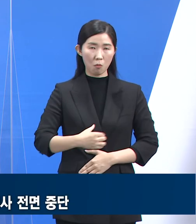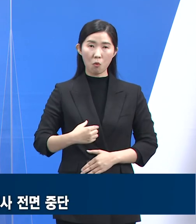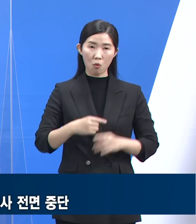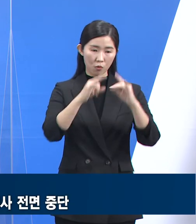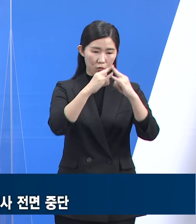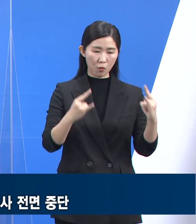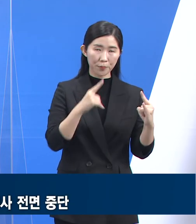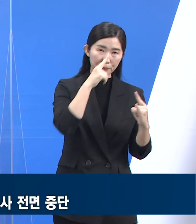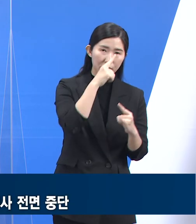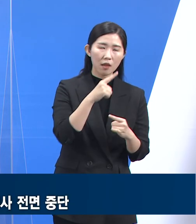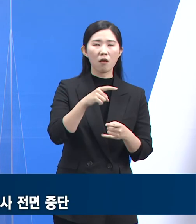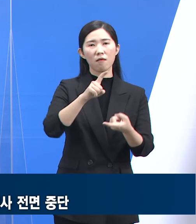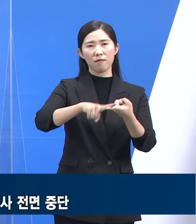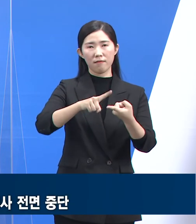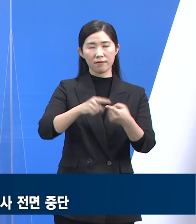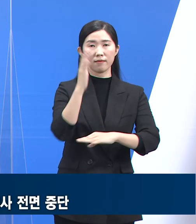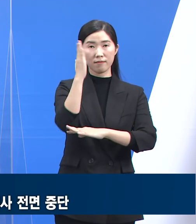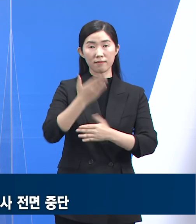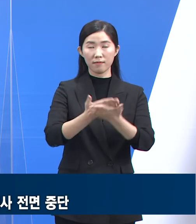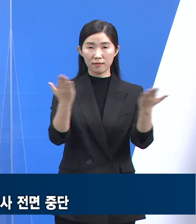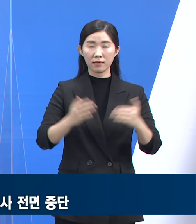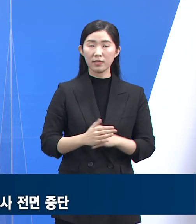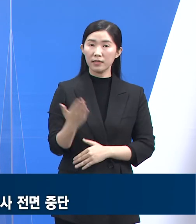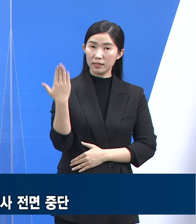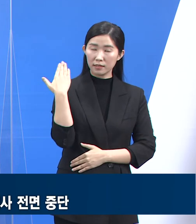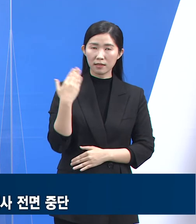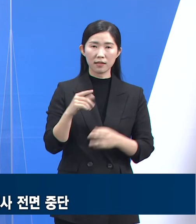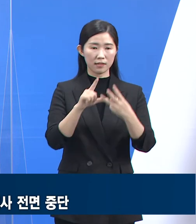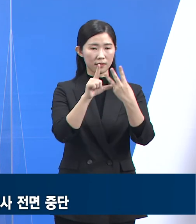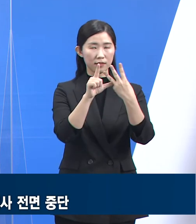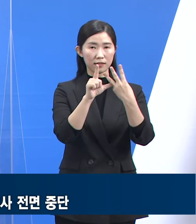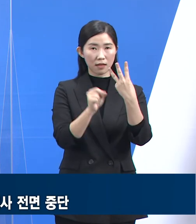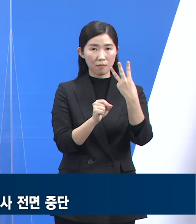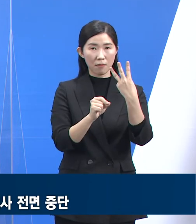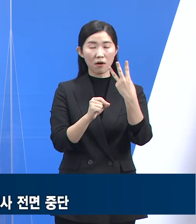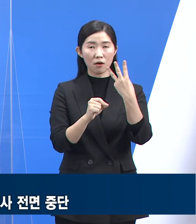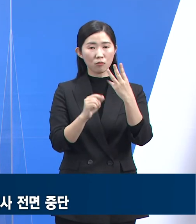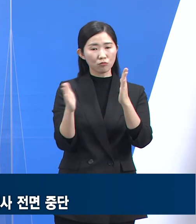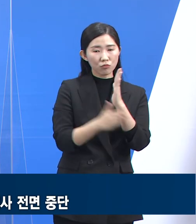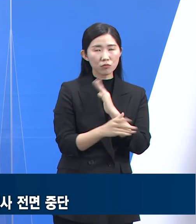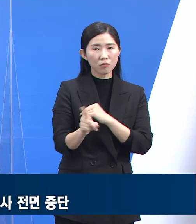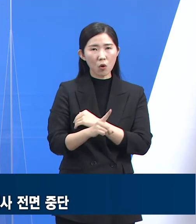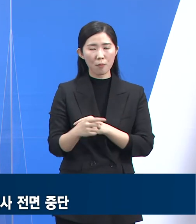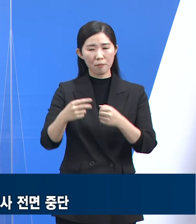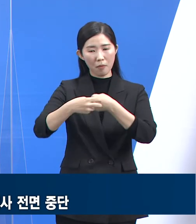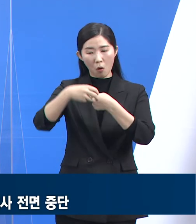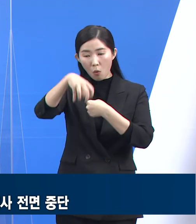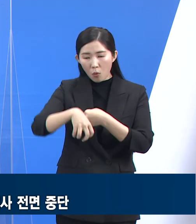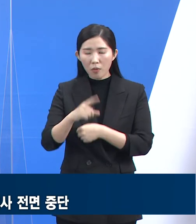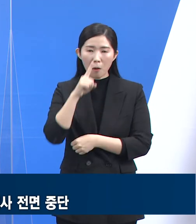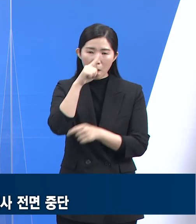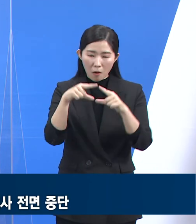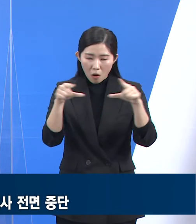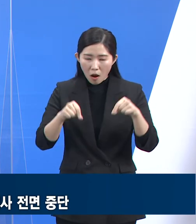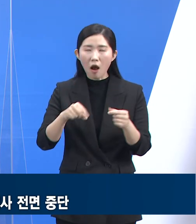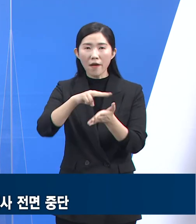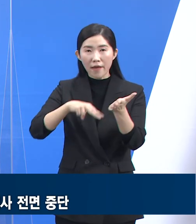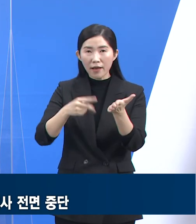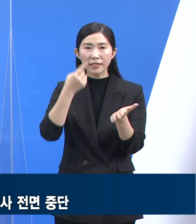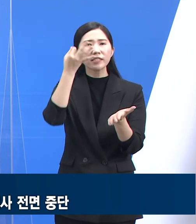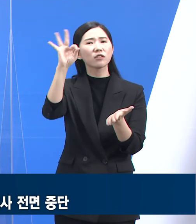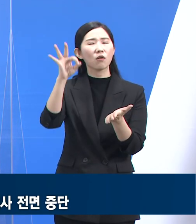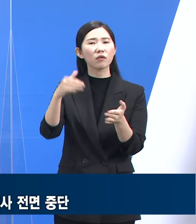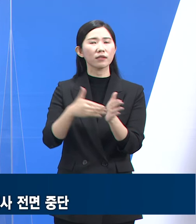지난 3월 14일 전문가용 신속항원검사 양성판정 확진 인정에 따라 보건소 신속항원검사 건수는 45%가량